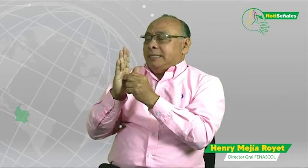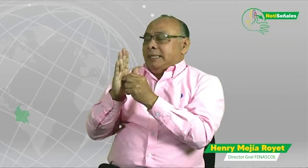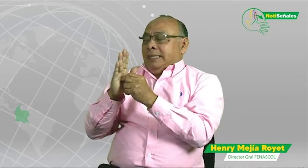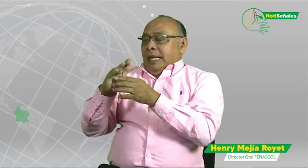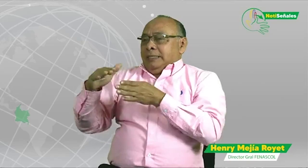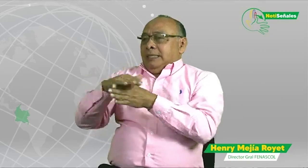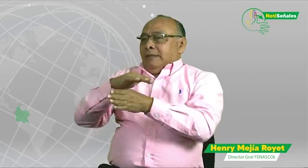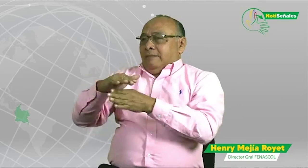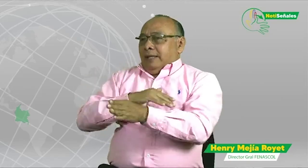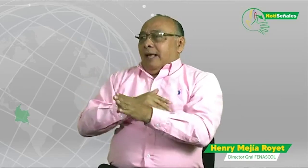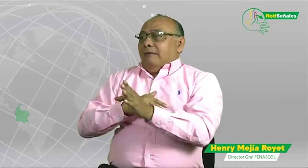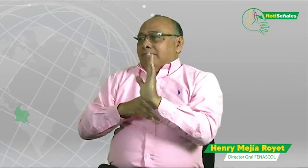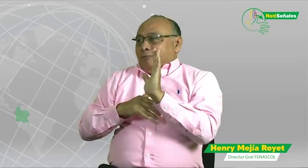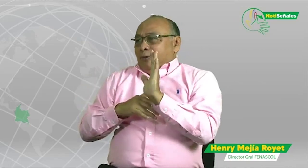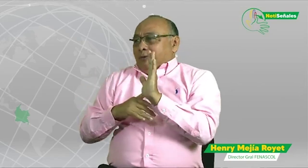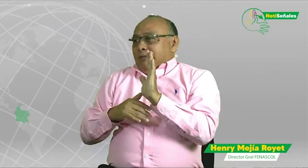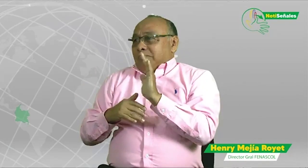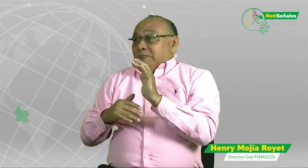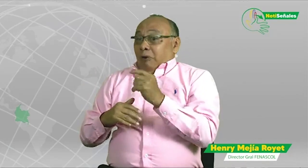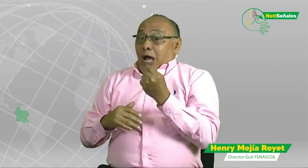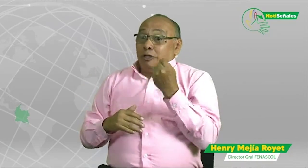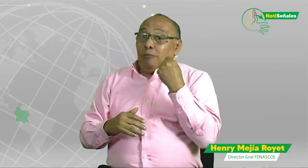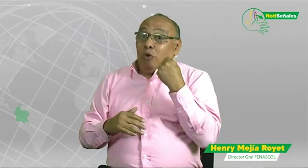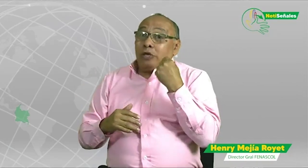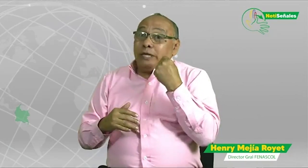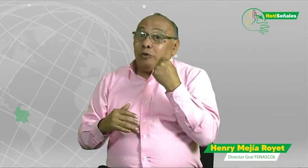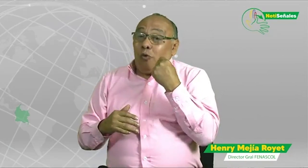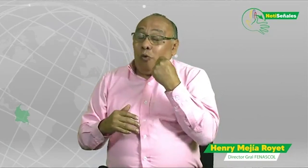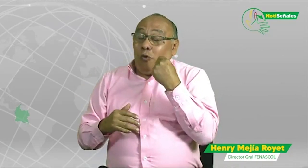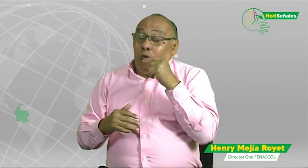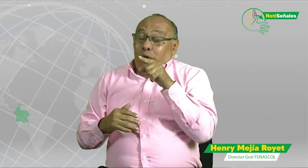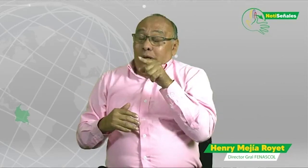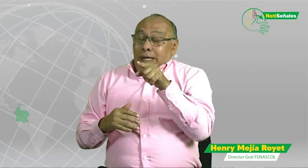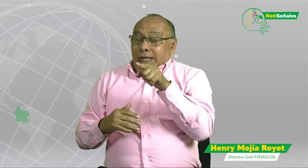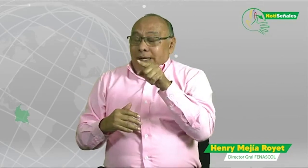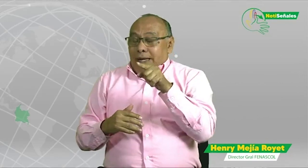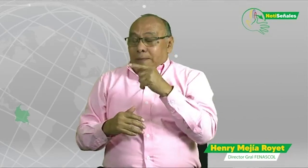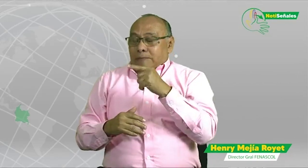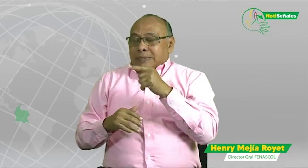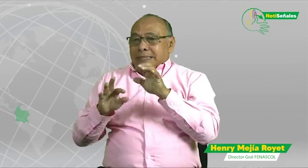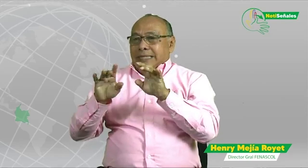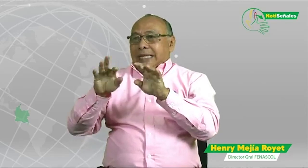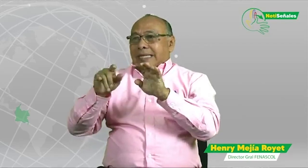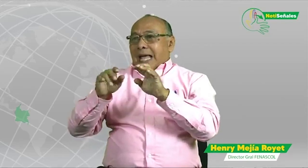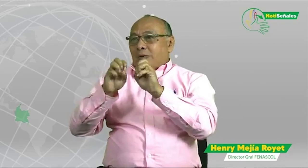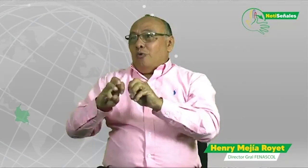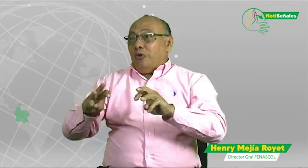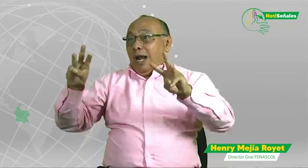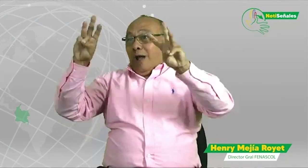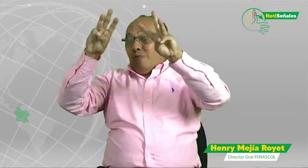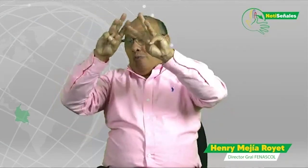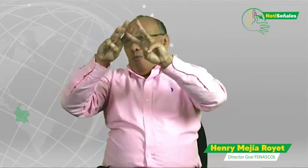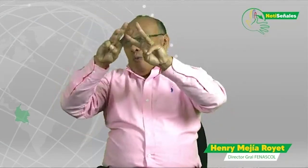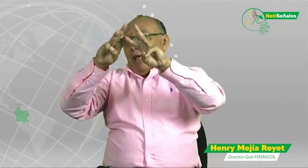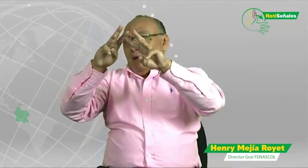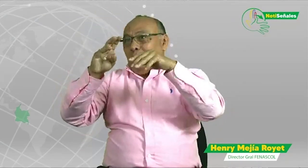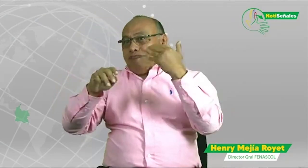y tiene que quedar con unos indicadores de accesibilidad y es que recientemente la secretaría